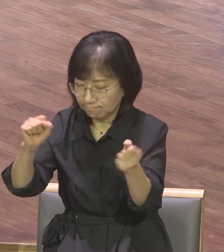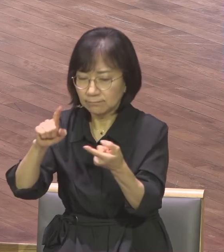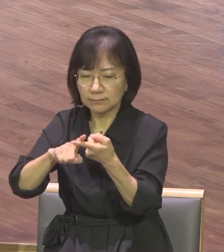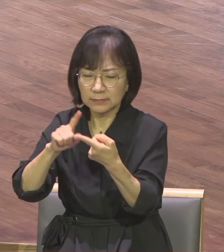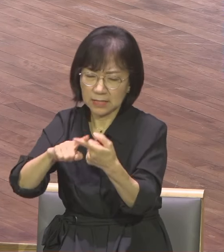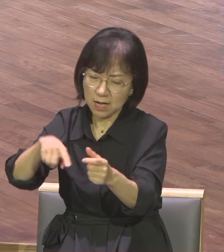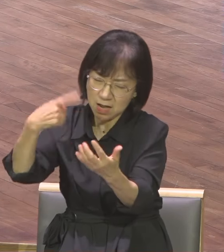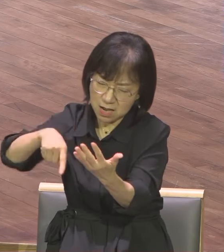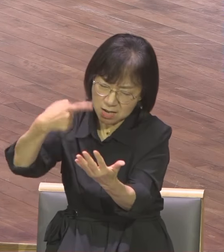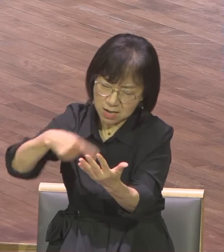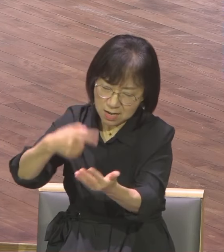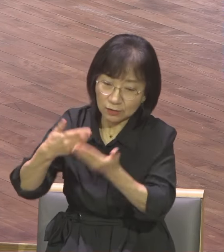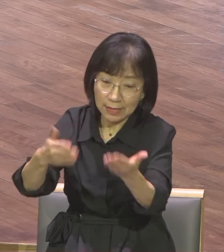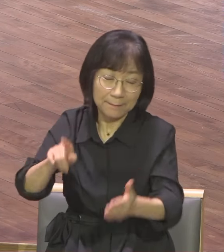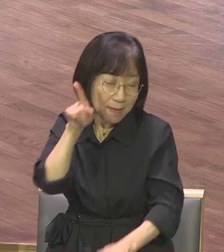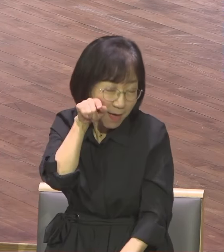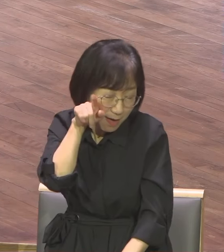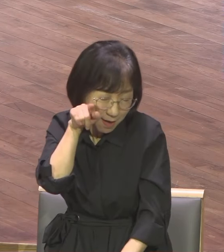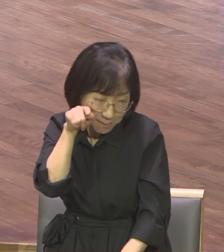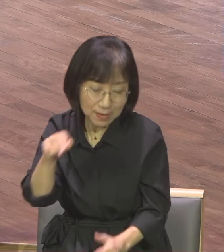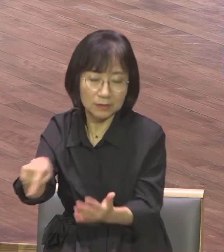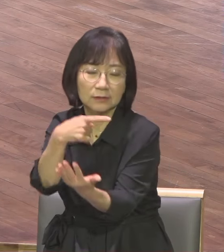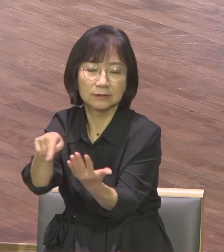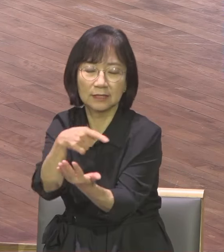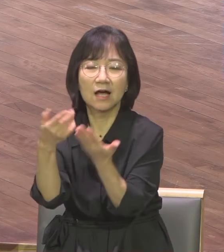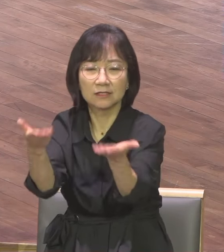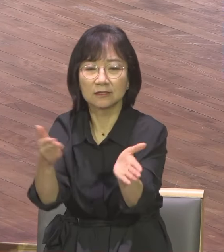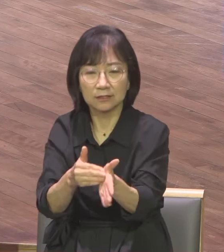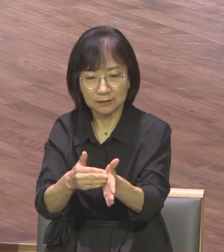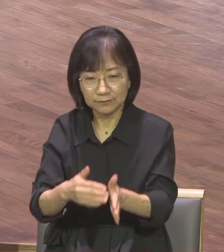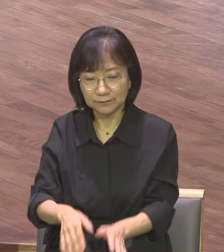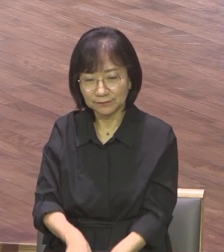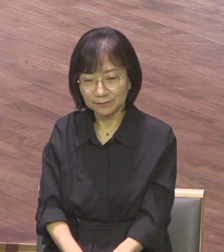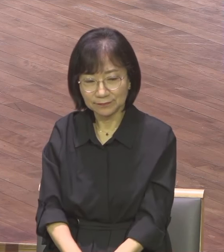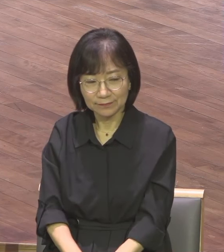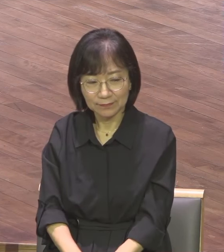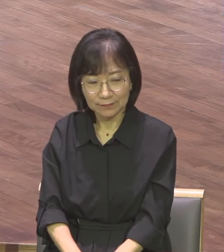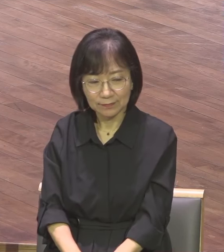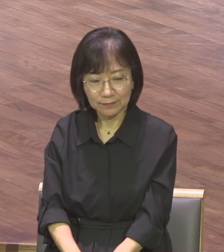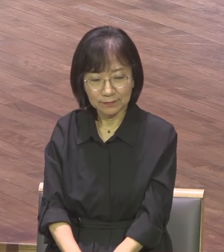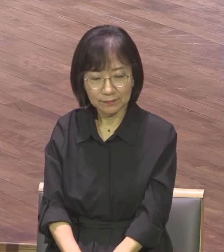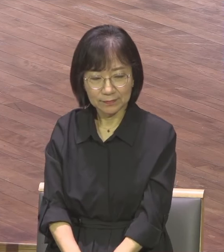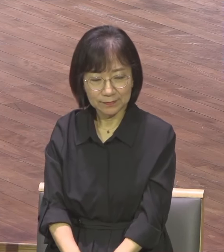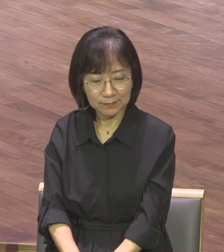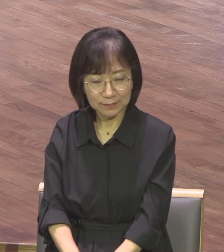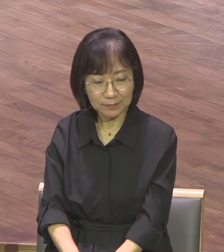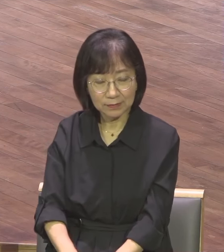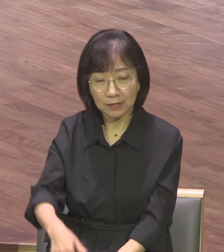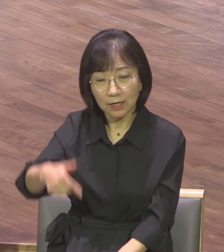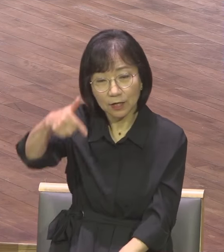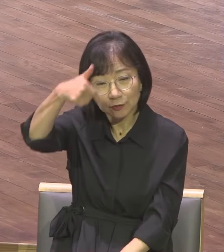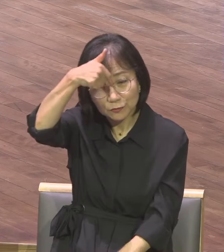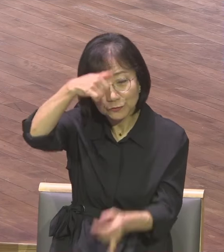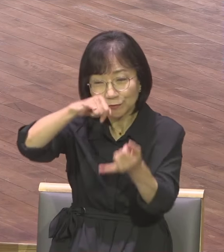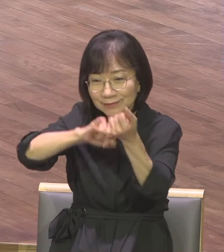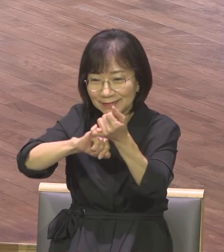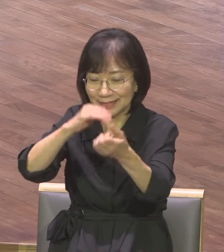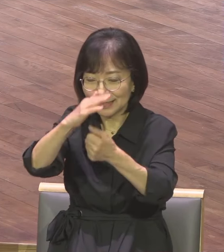성원에서 매일 가르쳤다고 말합니다 우리가 구약 성경을 볼 때 가장 중요한 건 원줄기와